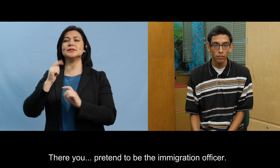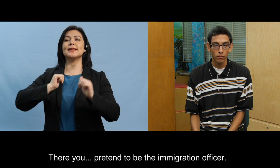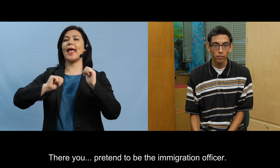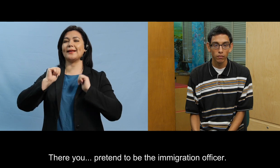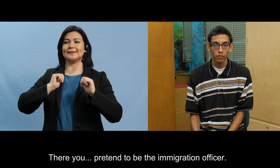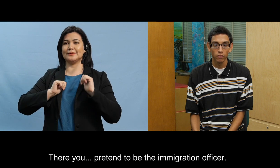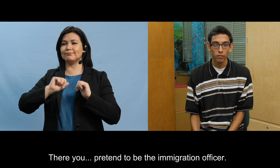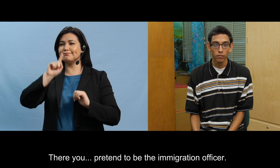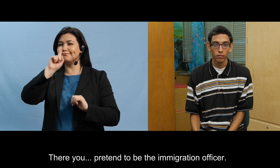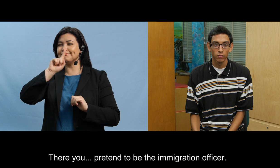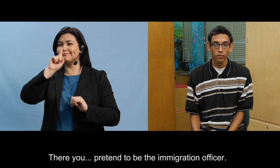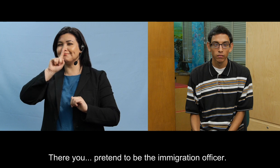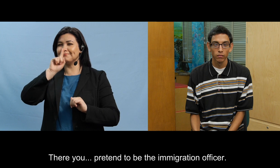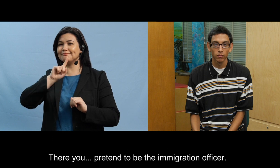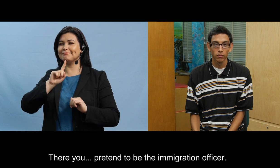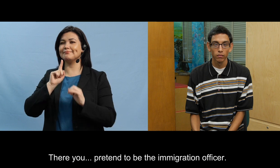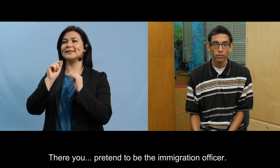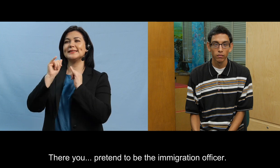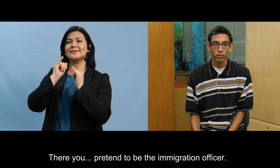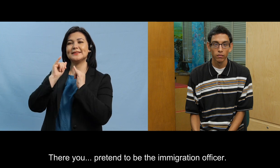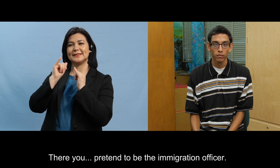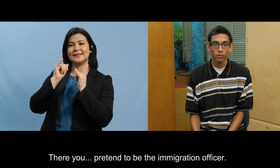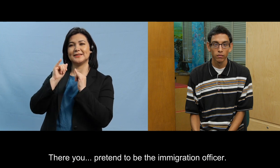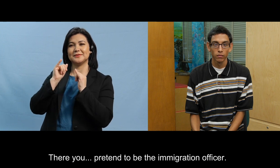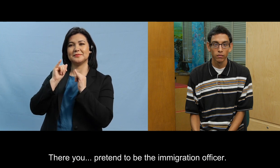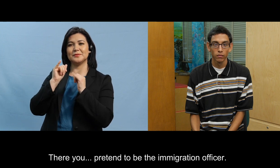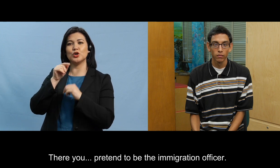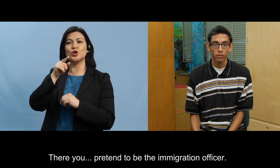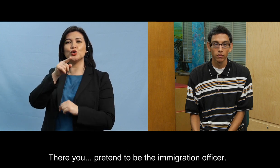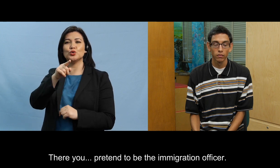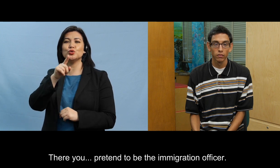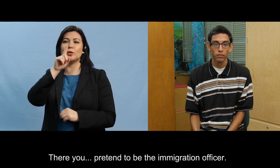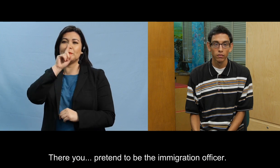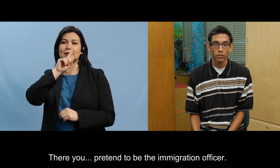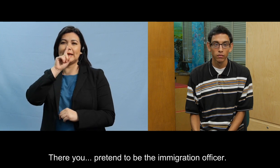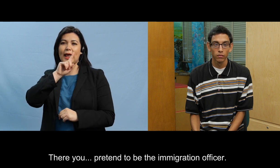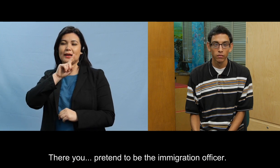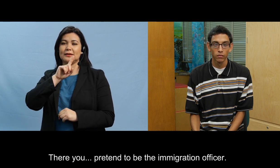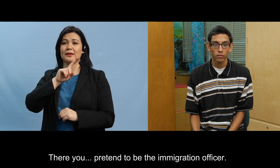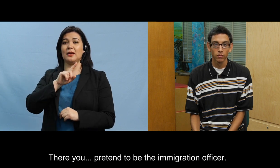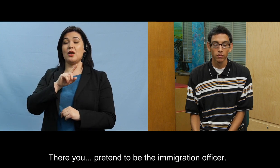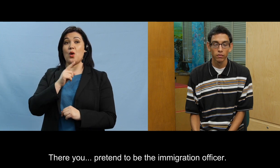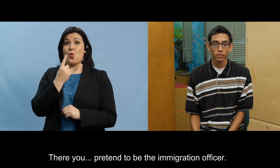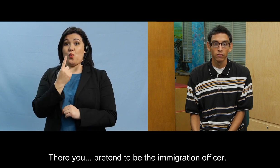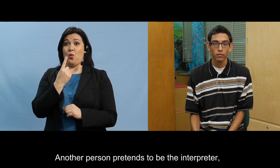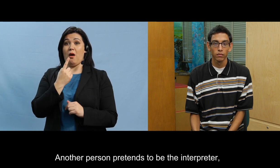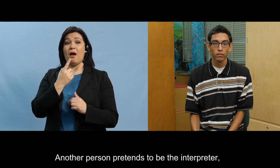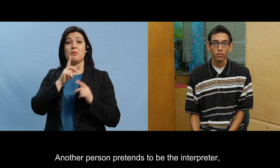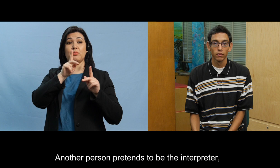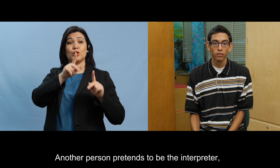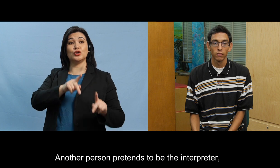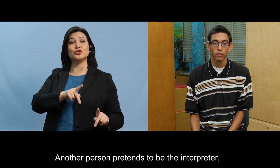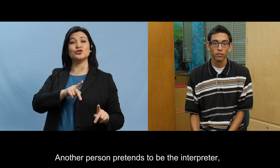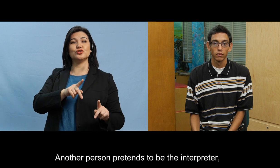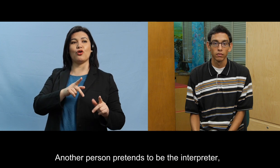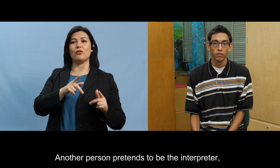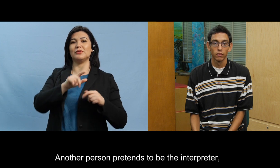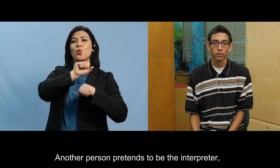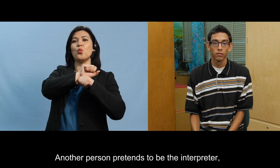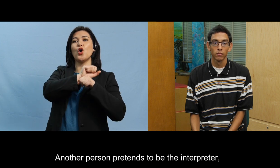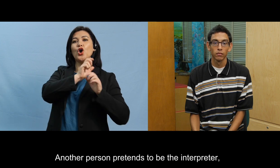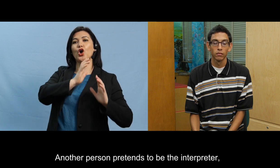ahí tú pretendes ser el oficial de inmigración otra persona pretende